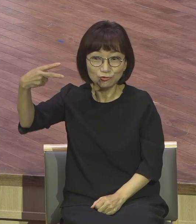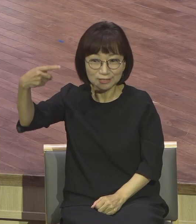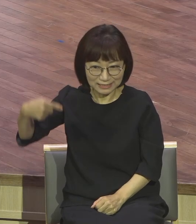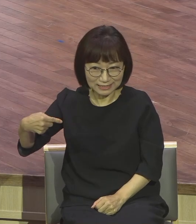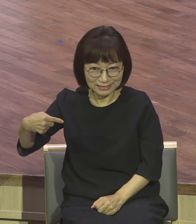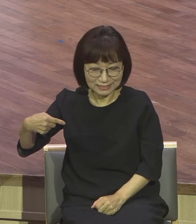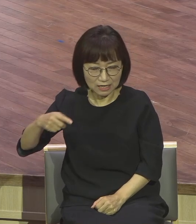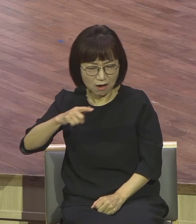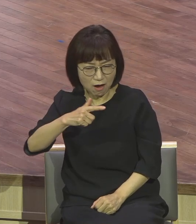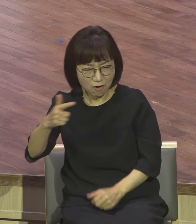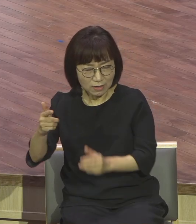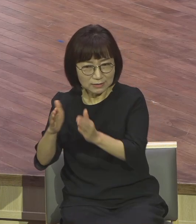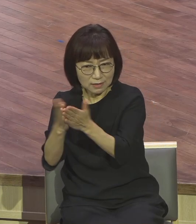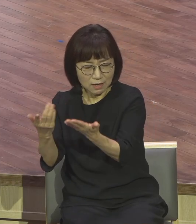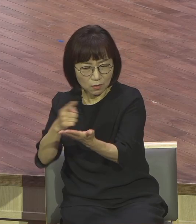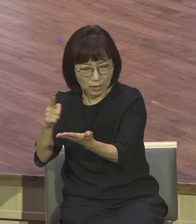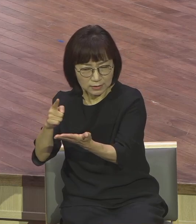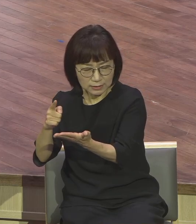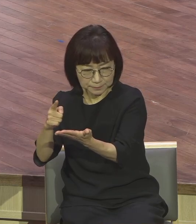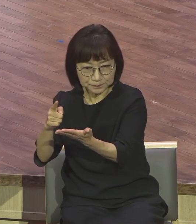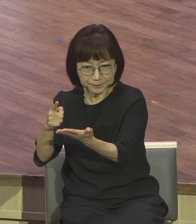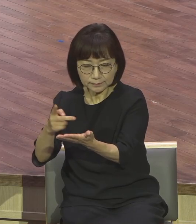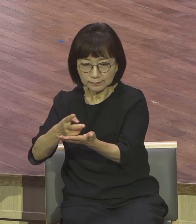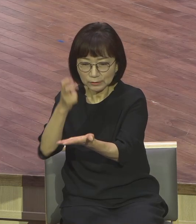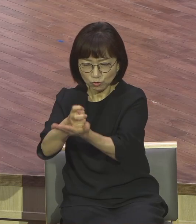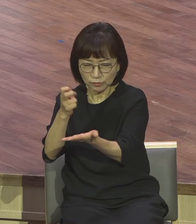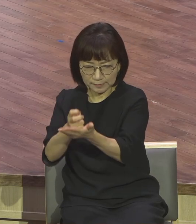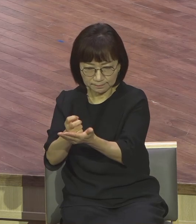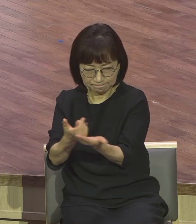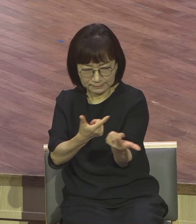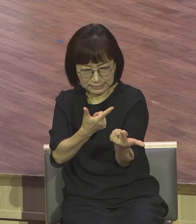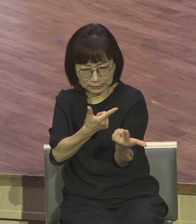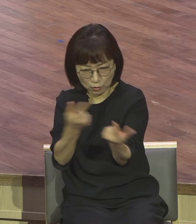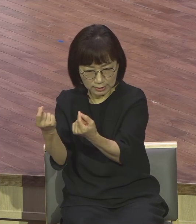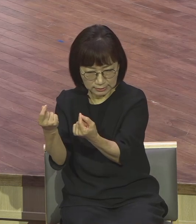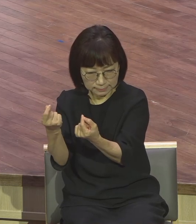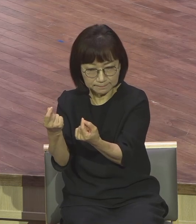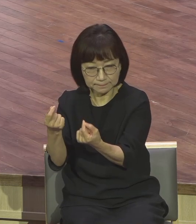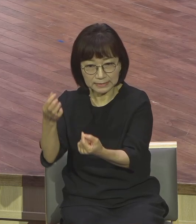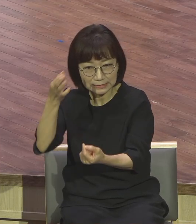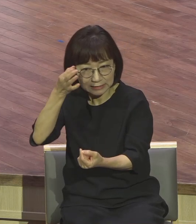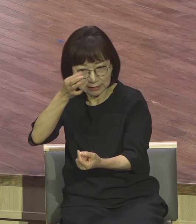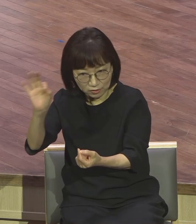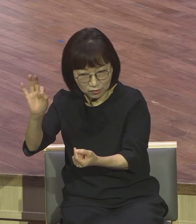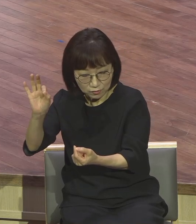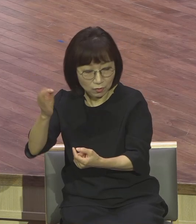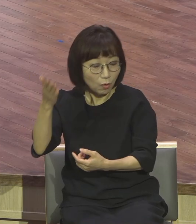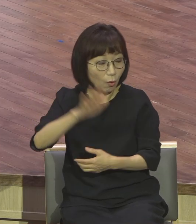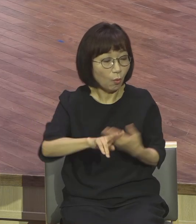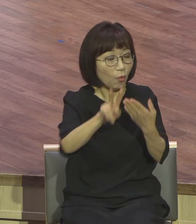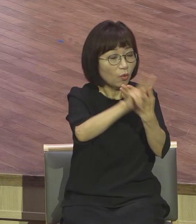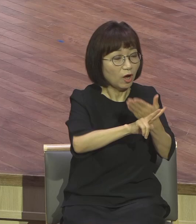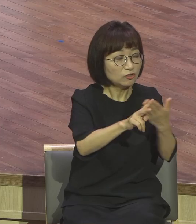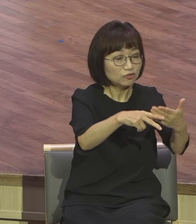같은 이런 것들을 똑같이 율법으로 인정을 했지만 사두개파는 오직